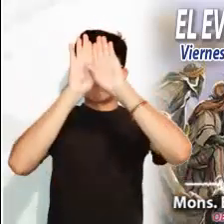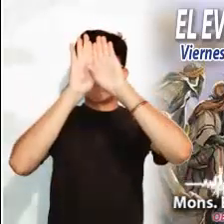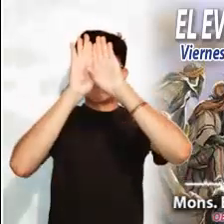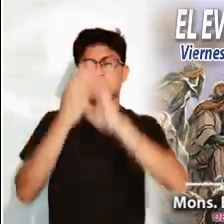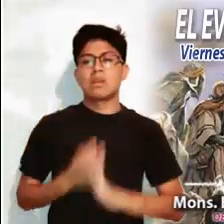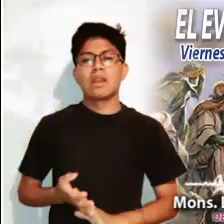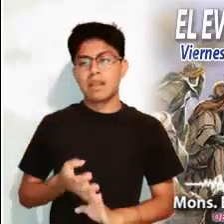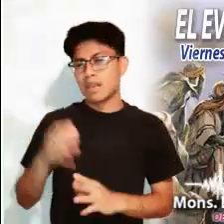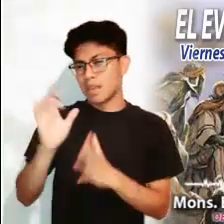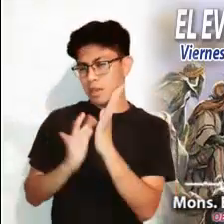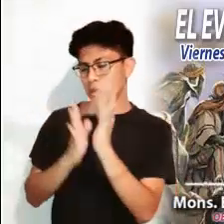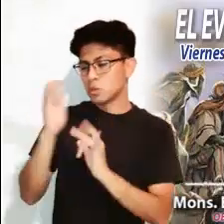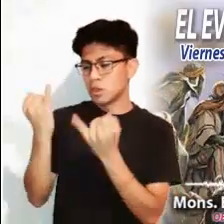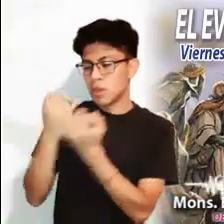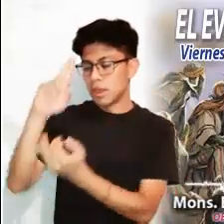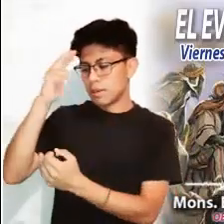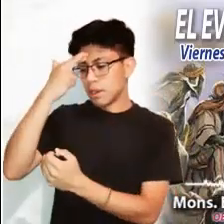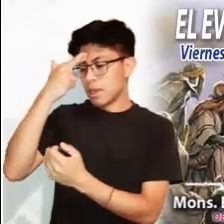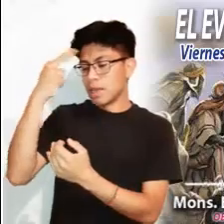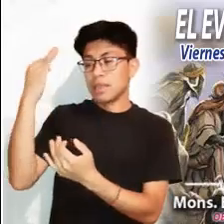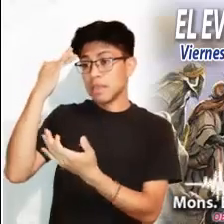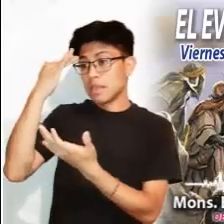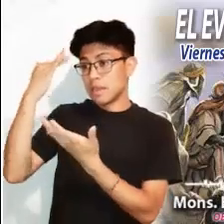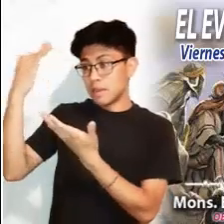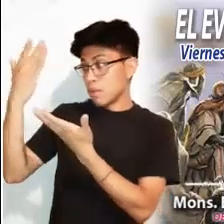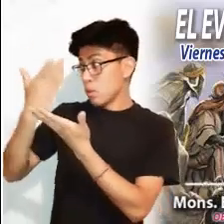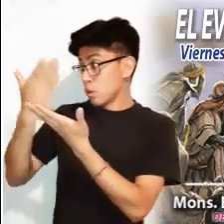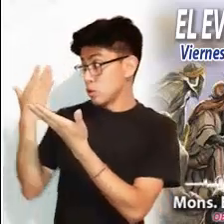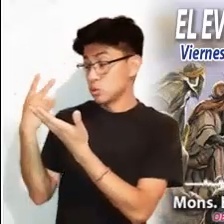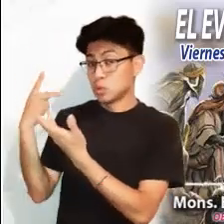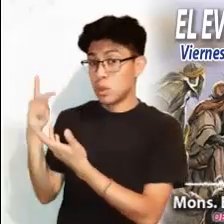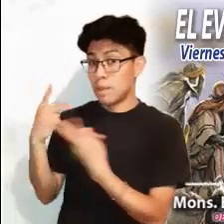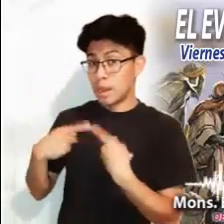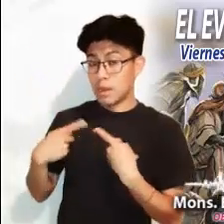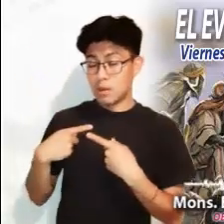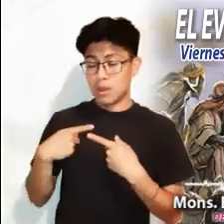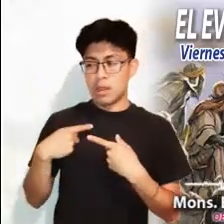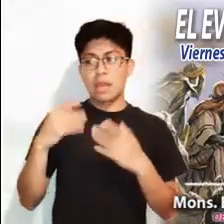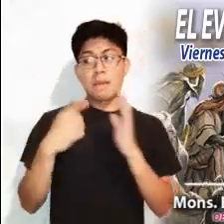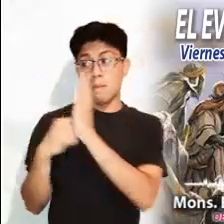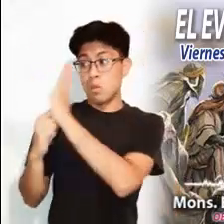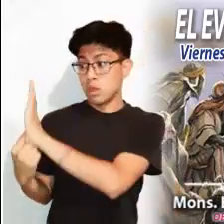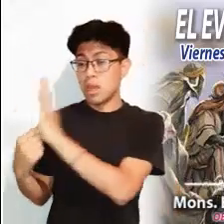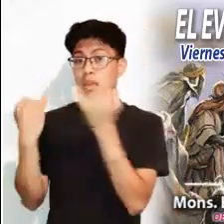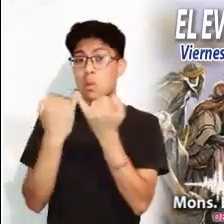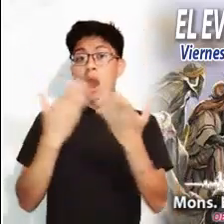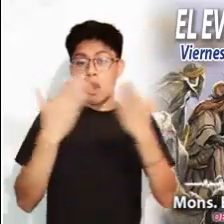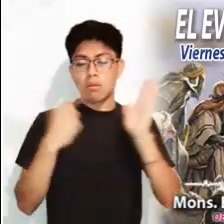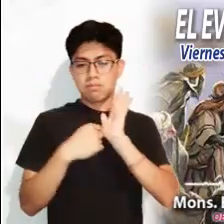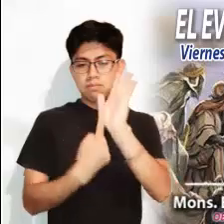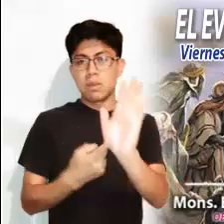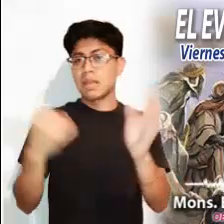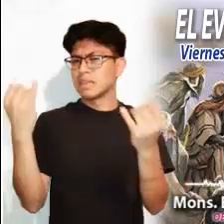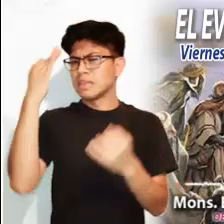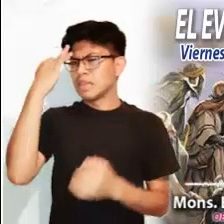nuestros problemas que no podemos ver más allá. Cristo se los recuerda a los hombres de su tiempo y nos los